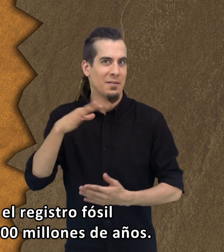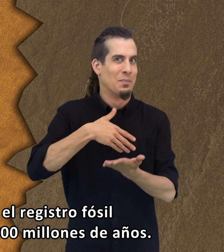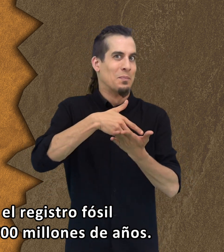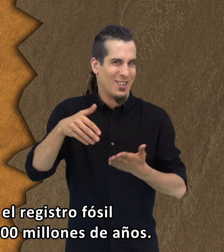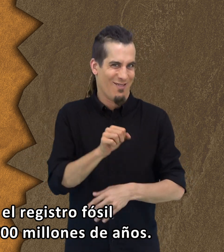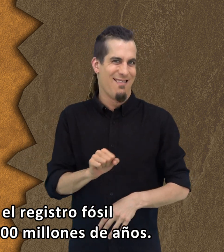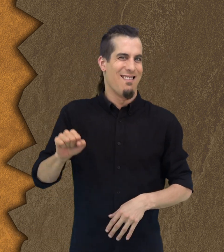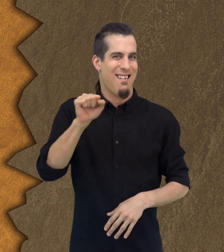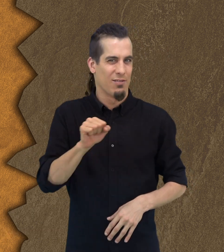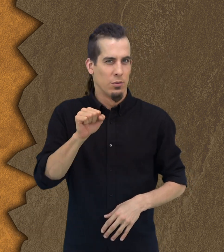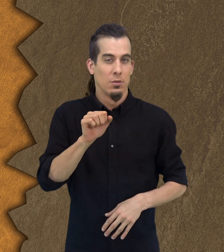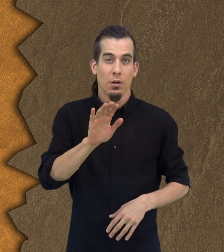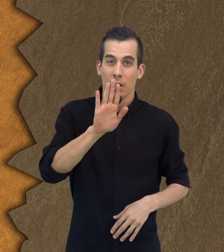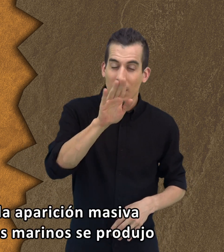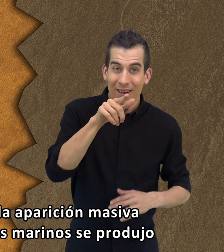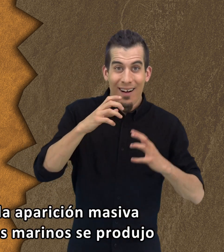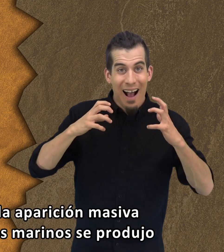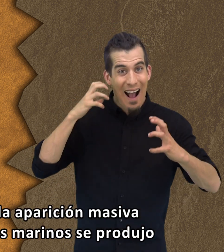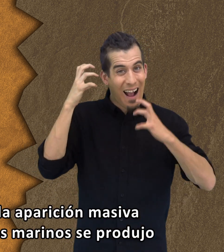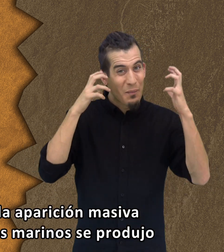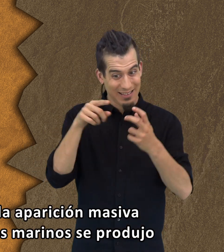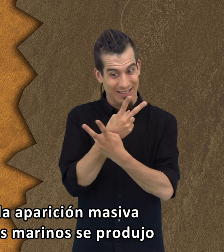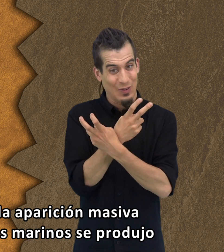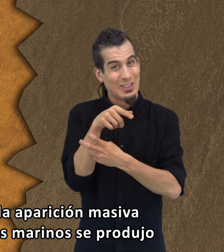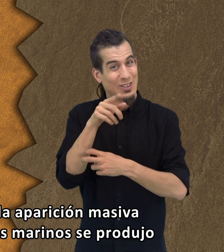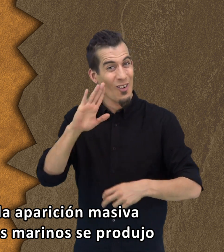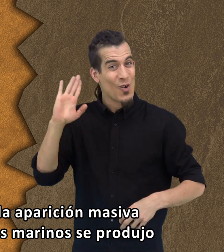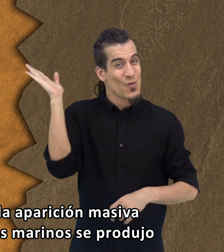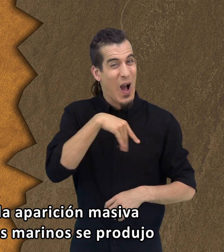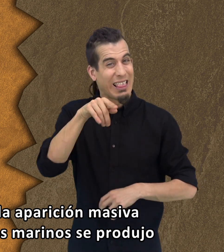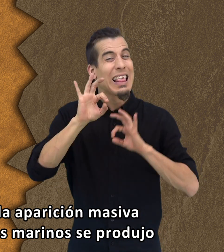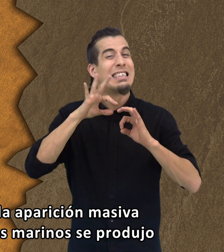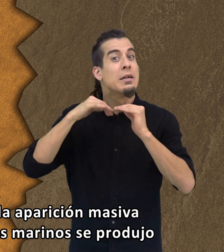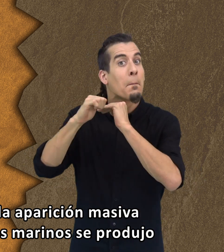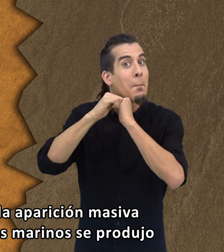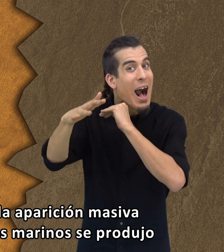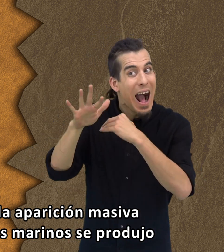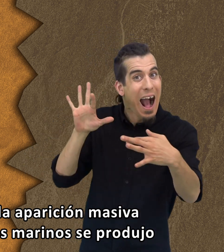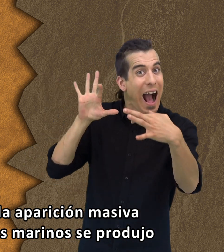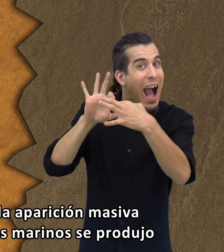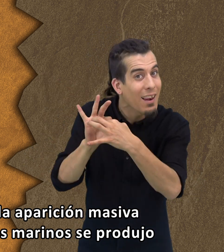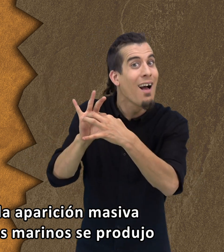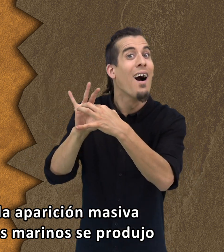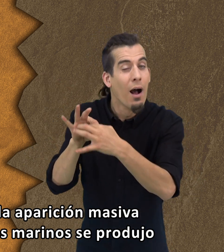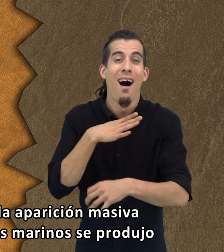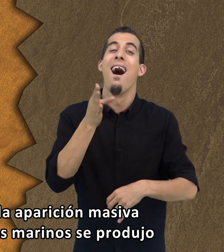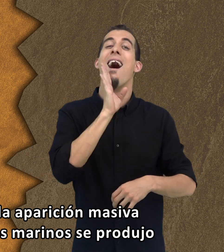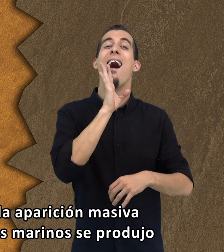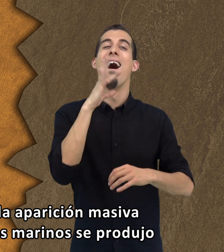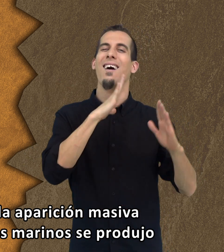Sin embargo, la aparición masiva de invertebrados marinos se produjo en el siguiente periodo, el cámbrico, de